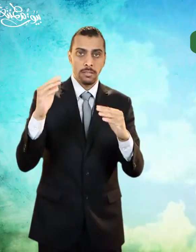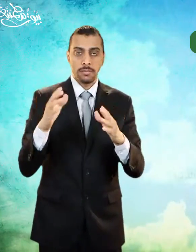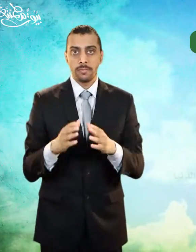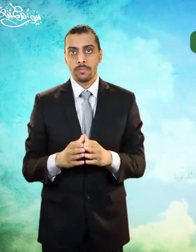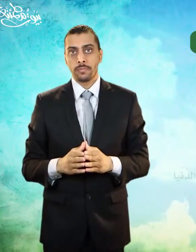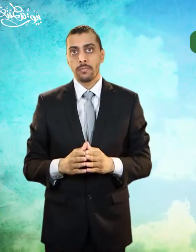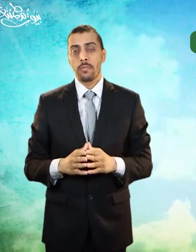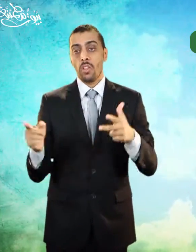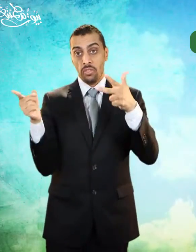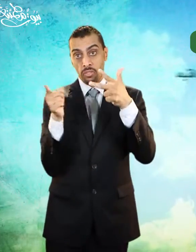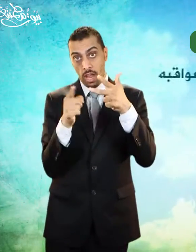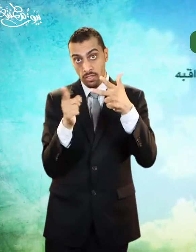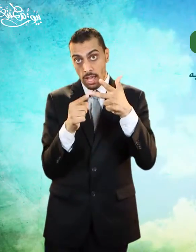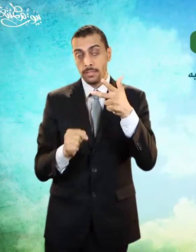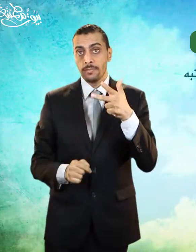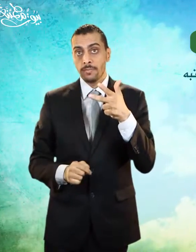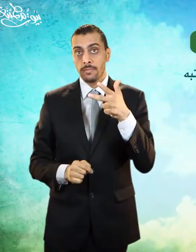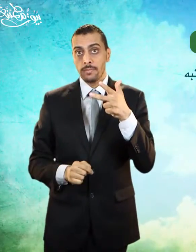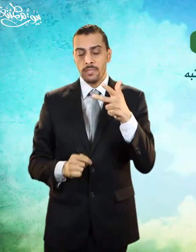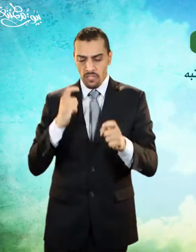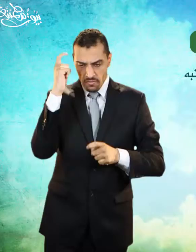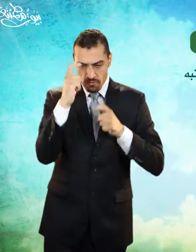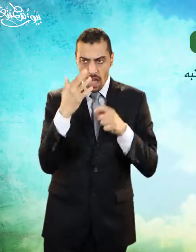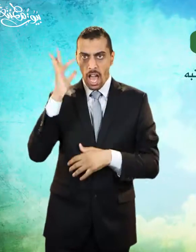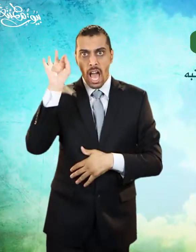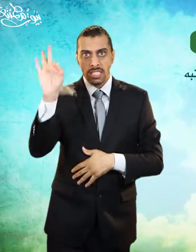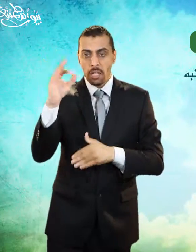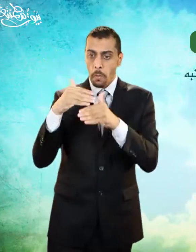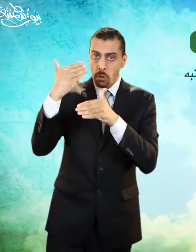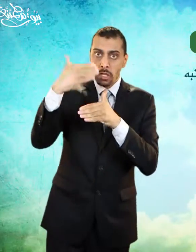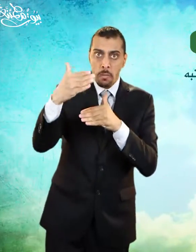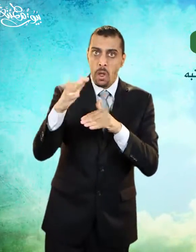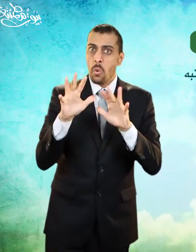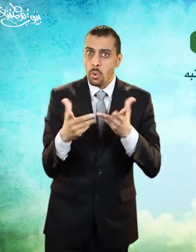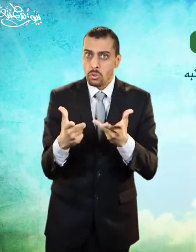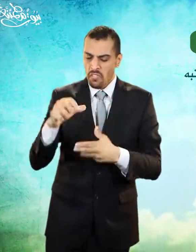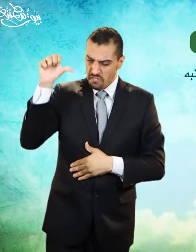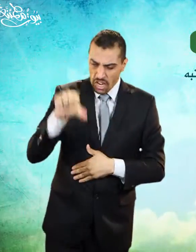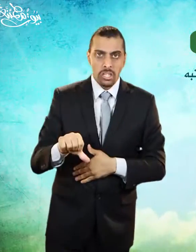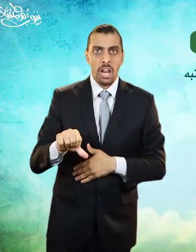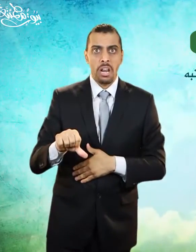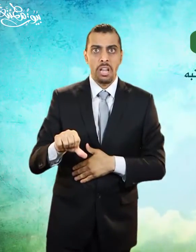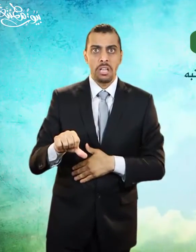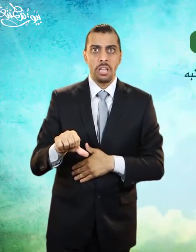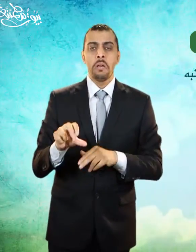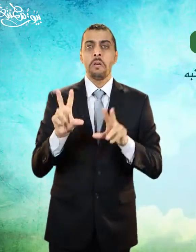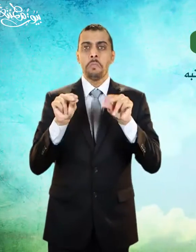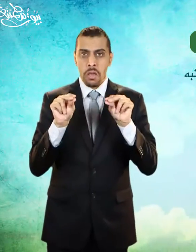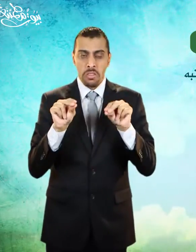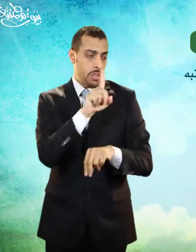- التفكر في نتائج الحسد والنظر في عواقبه الوخيمة من حصول